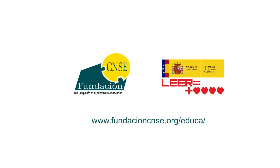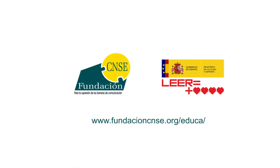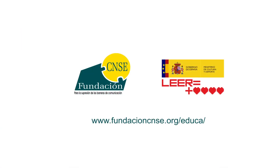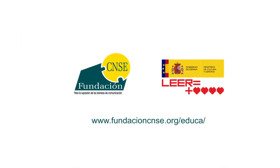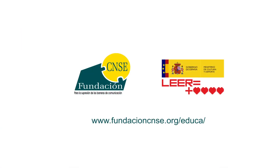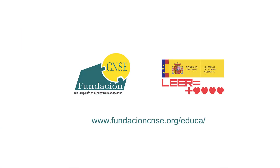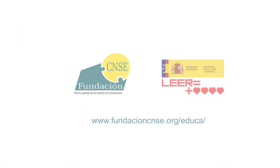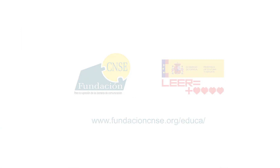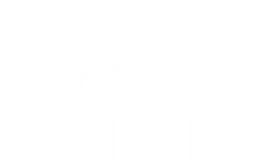Gracias.